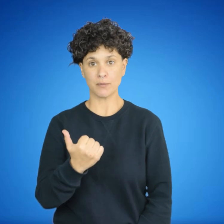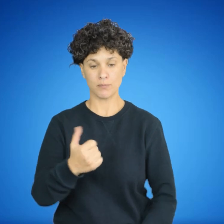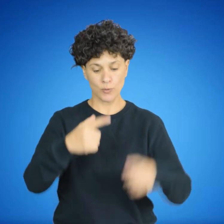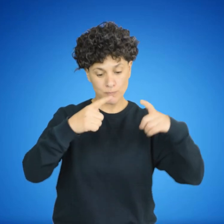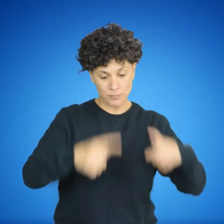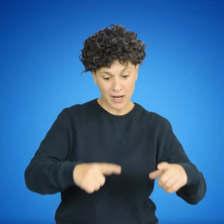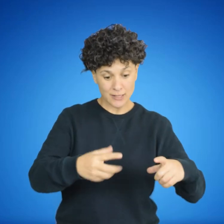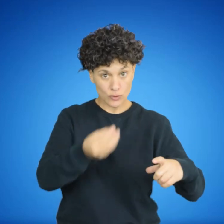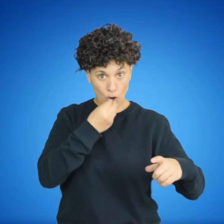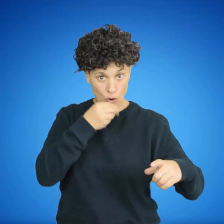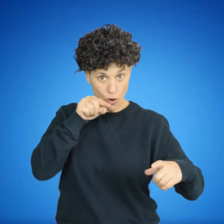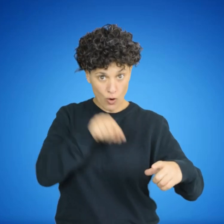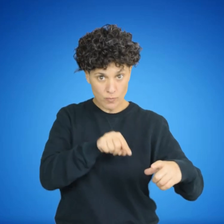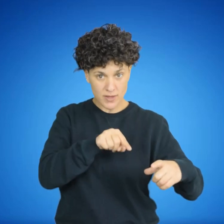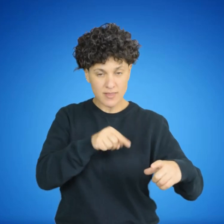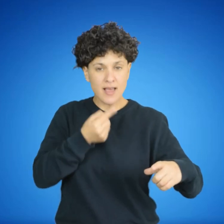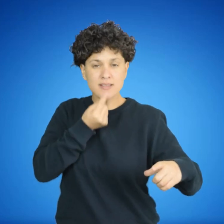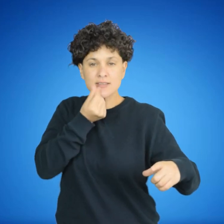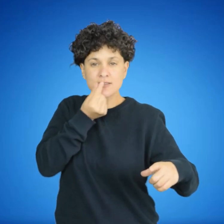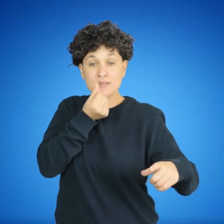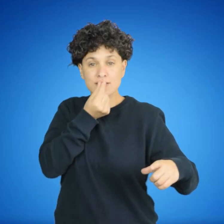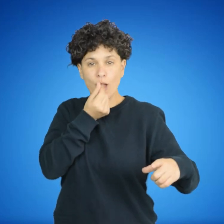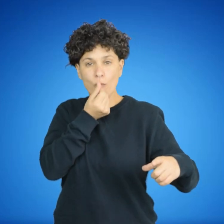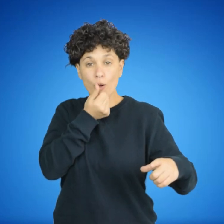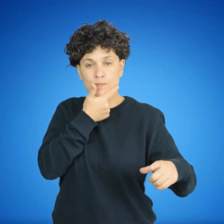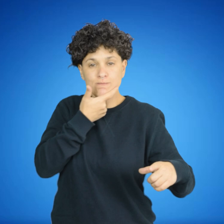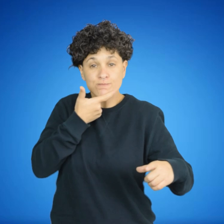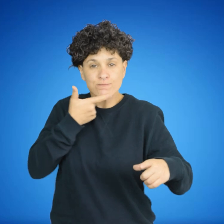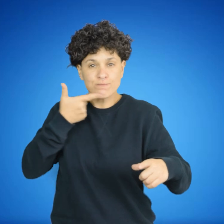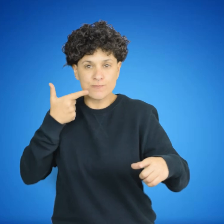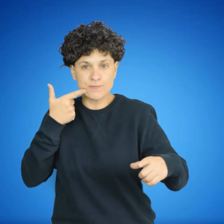sabrosa, de los placeres de carácter espiritual o la gratificación sexual.